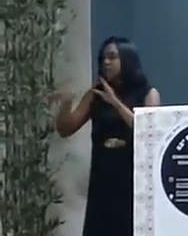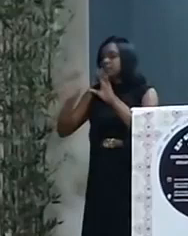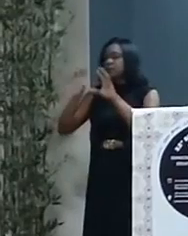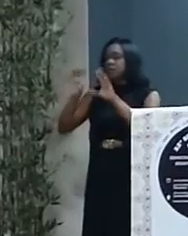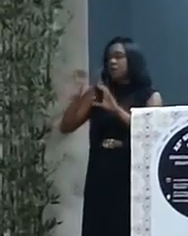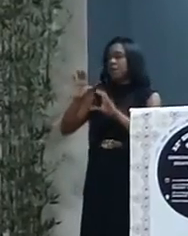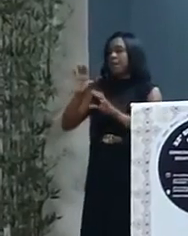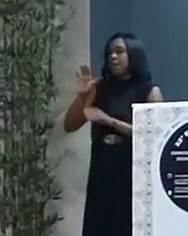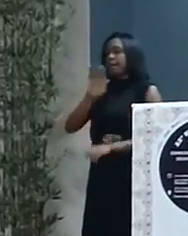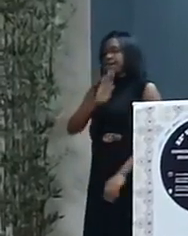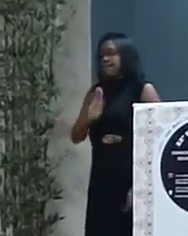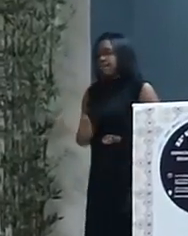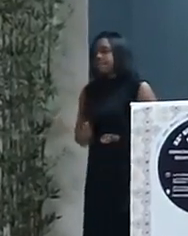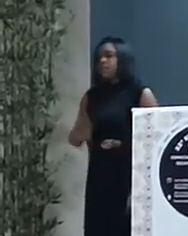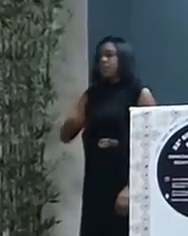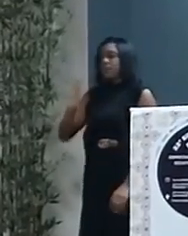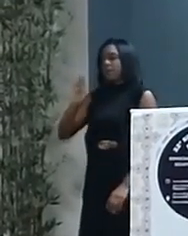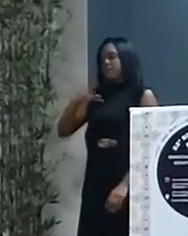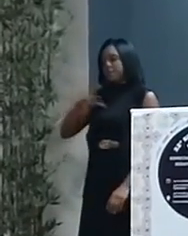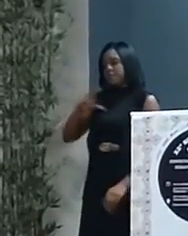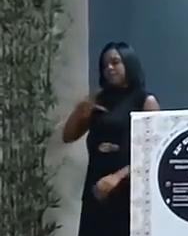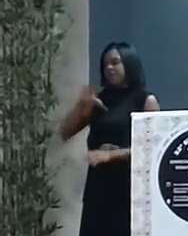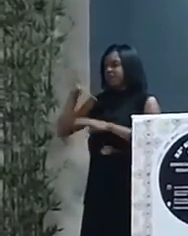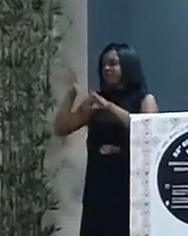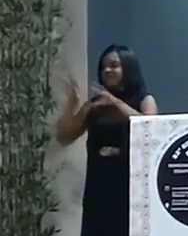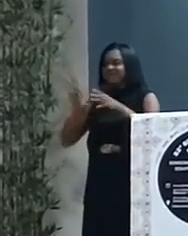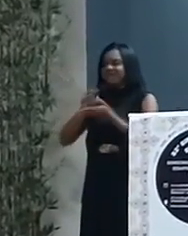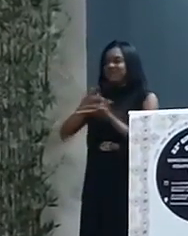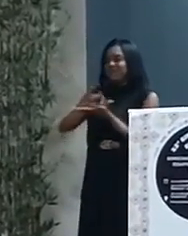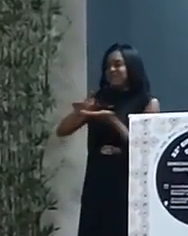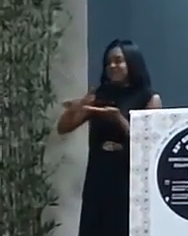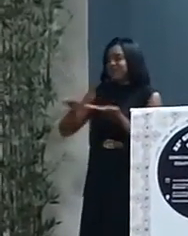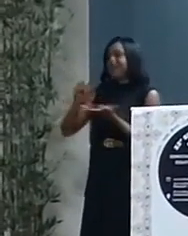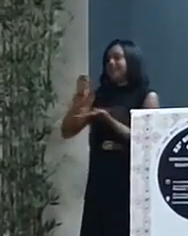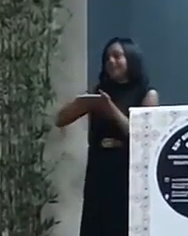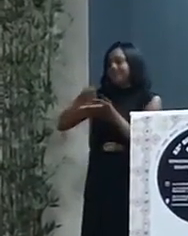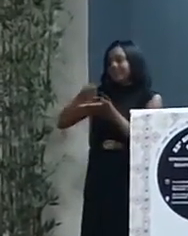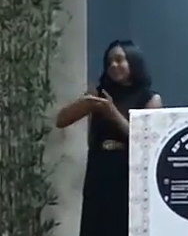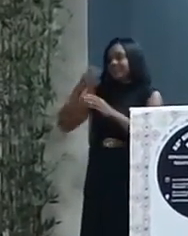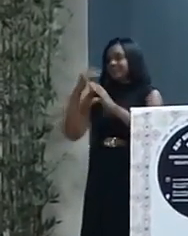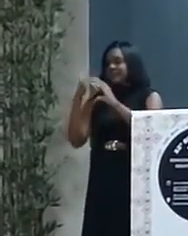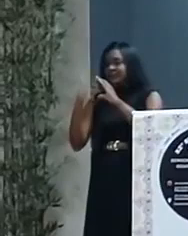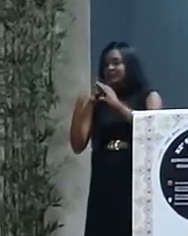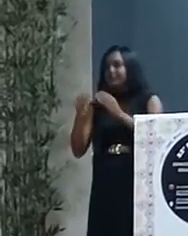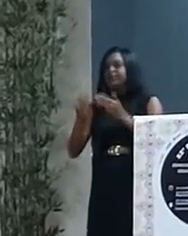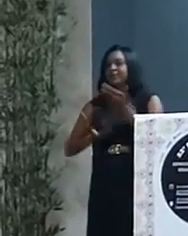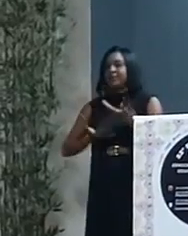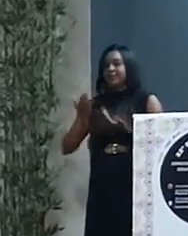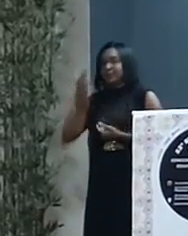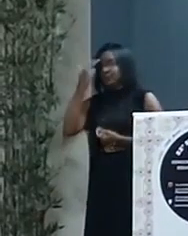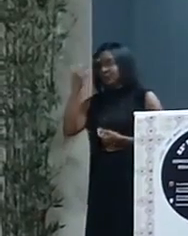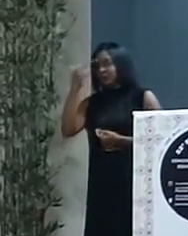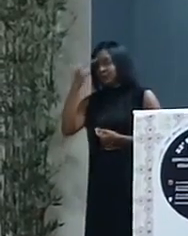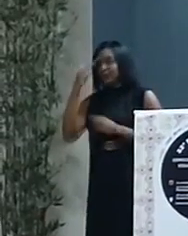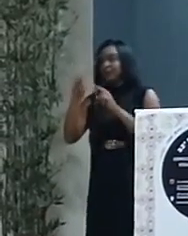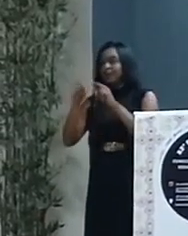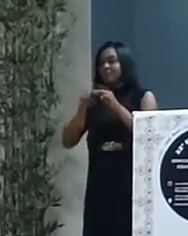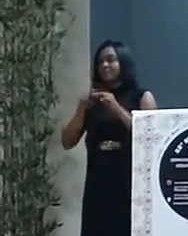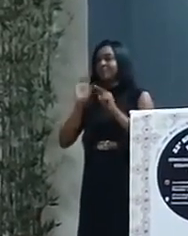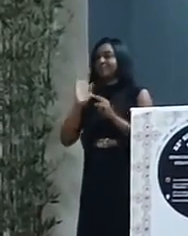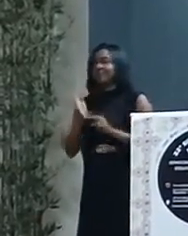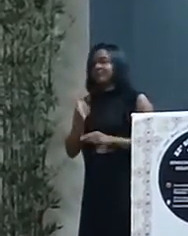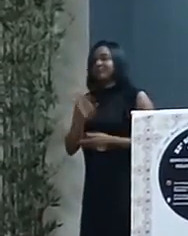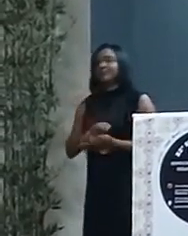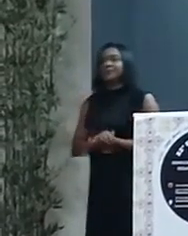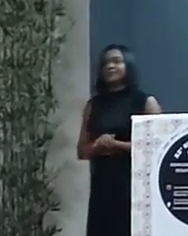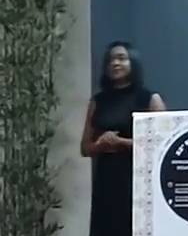empresas privadas, todos os espaços em que sejam demandados serviços de história. Portanto, já não